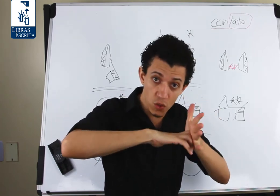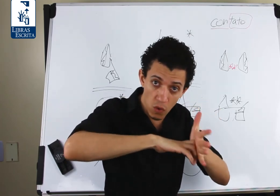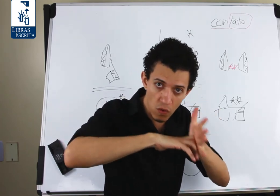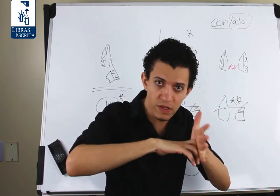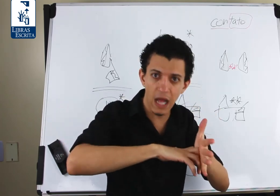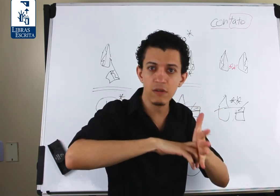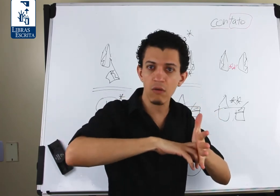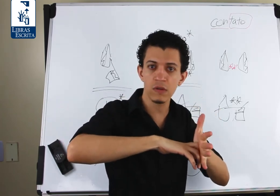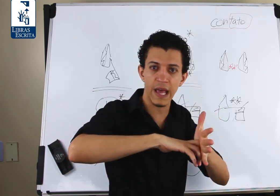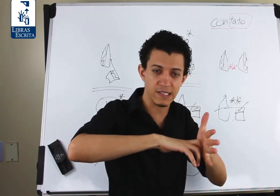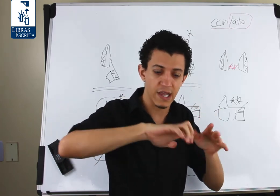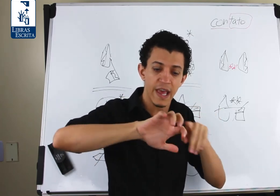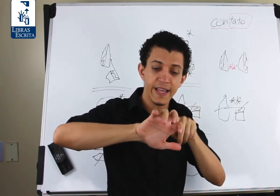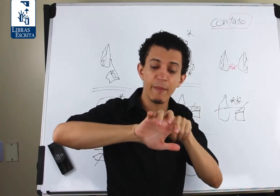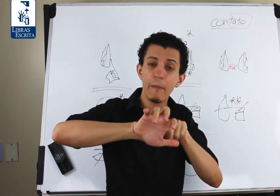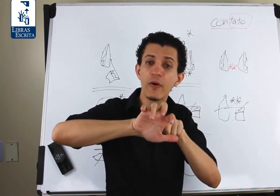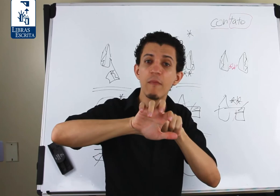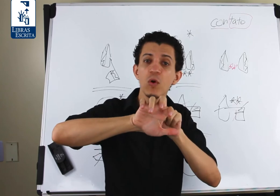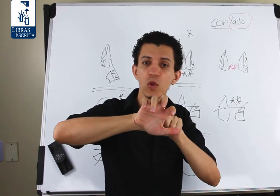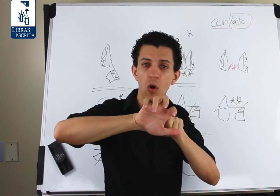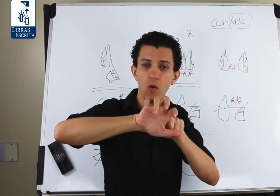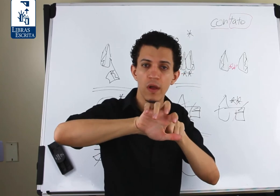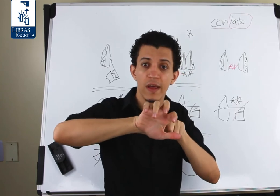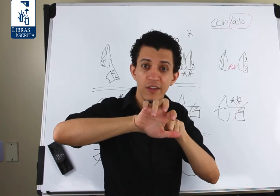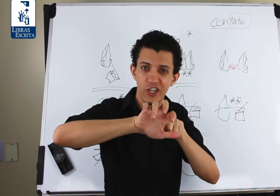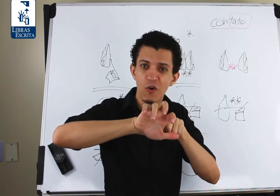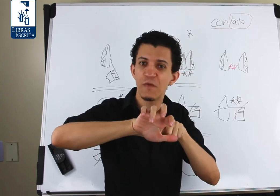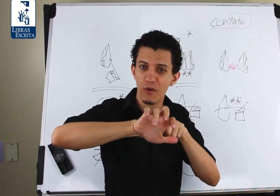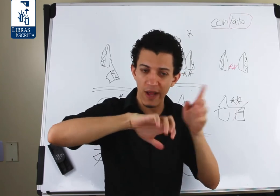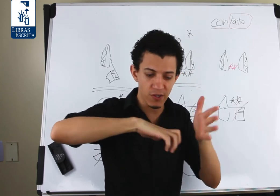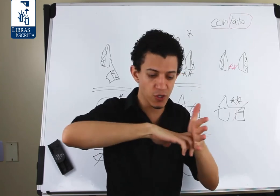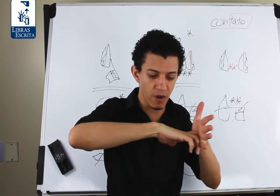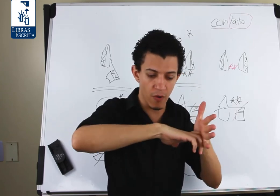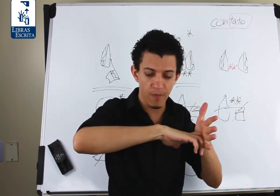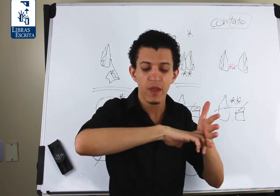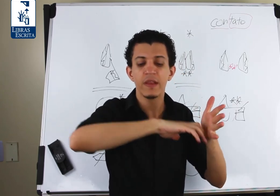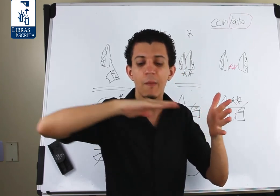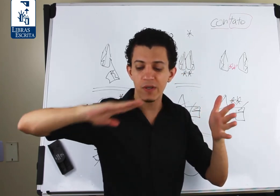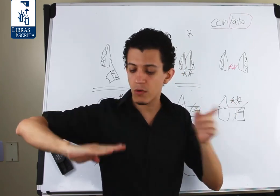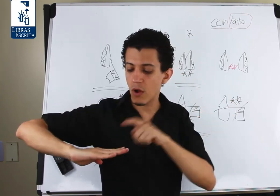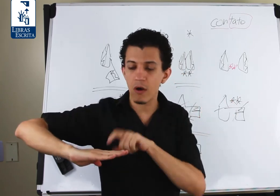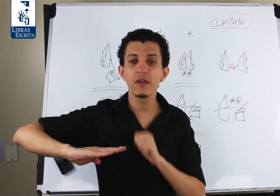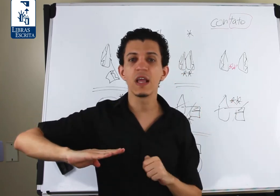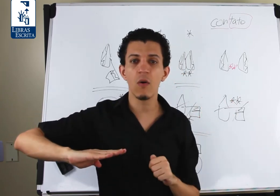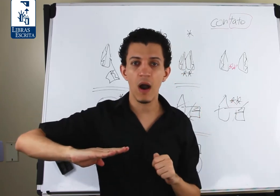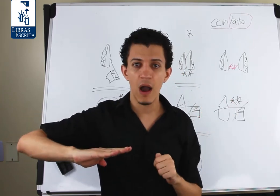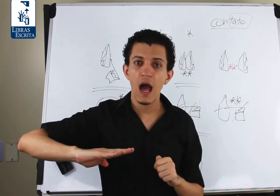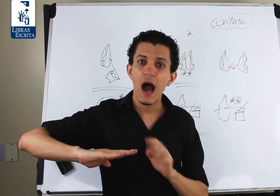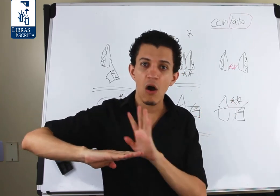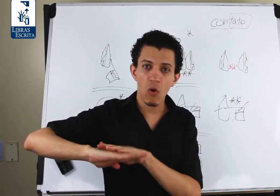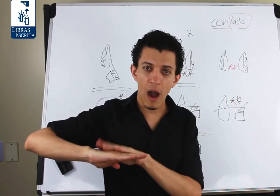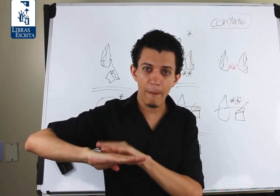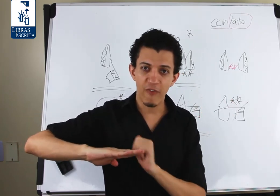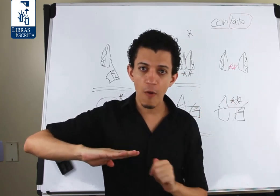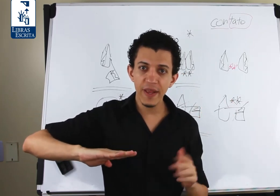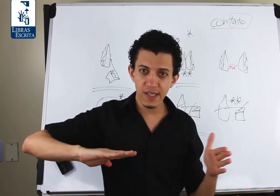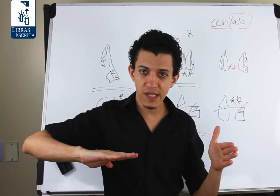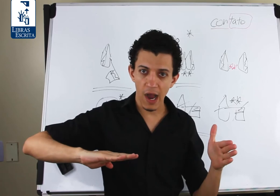do contato que acontece. e também porque mudou de configuração de mão. Depois eu coloco, então, a forma inicial.